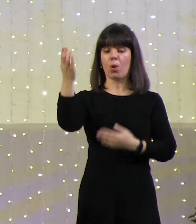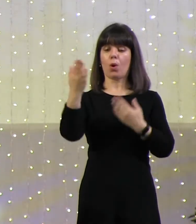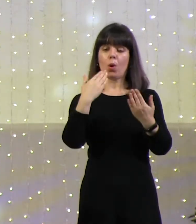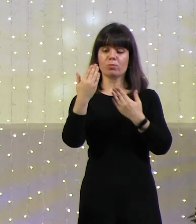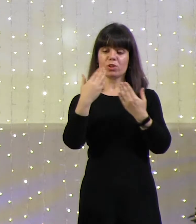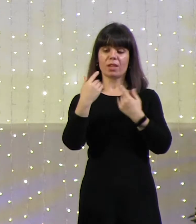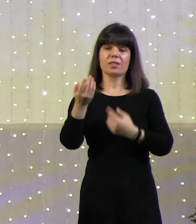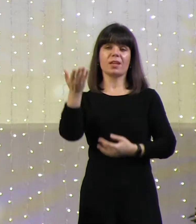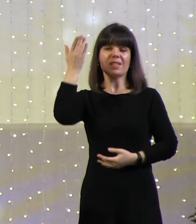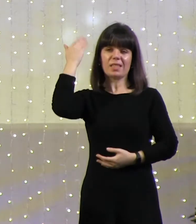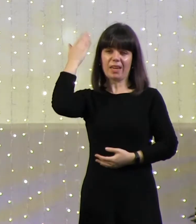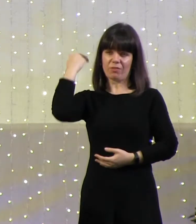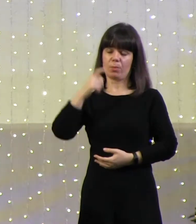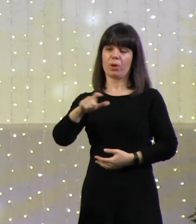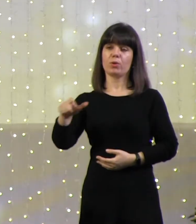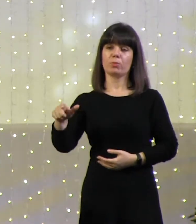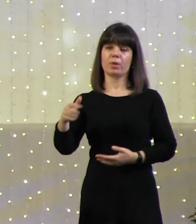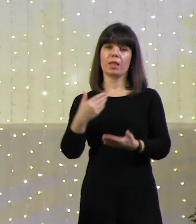Например, с Ноем.